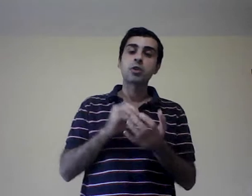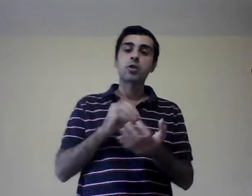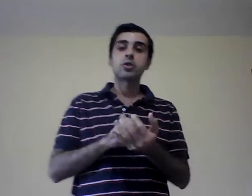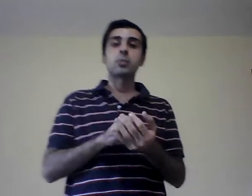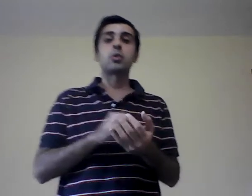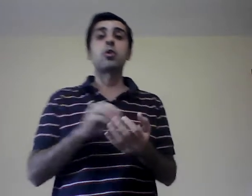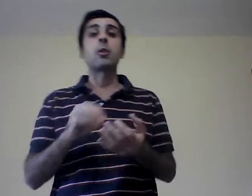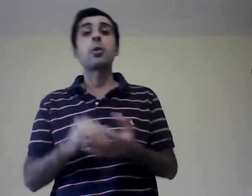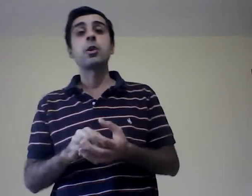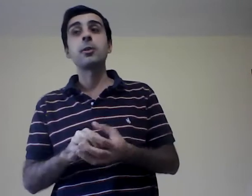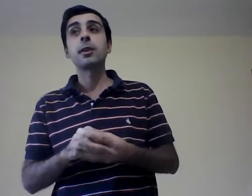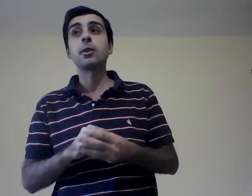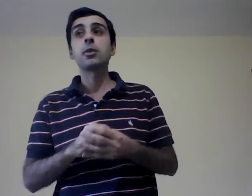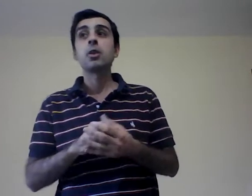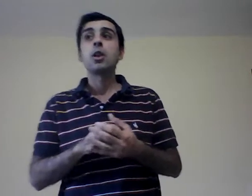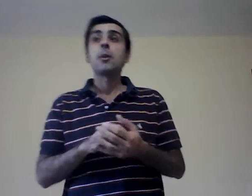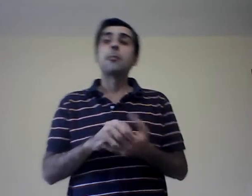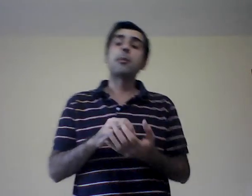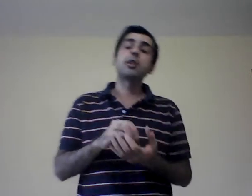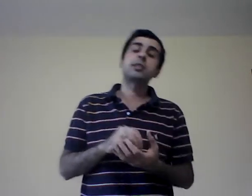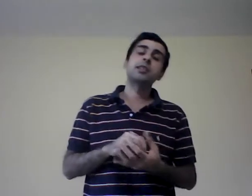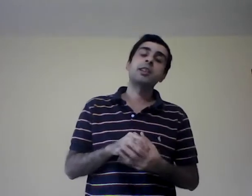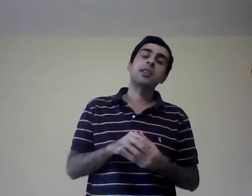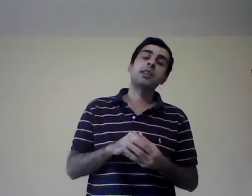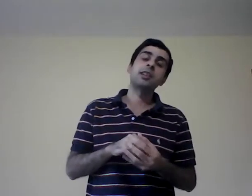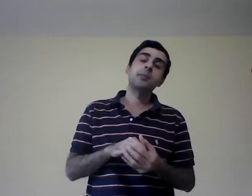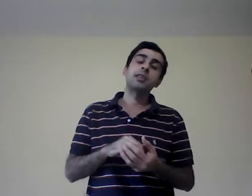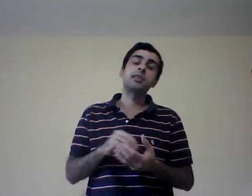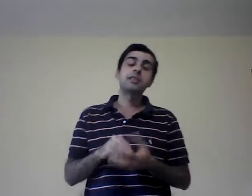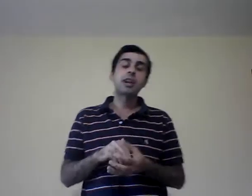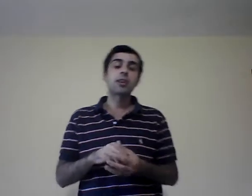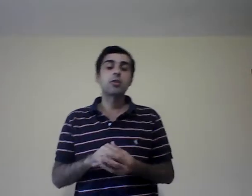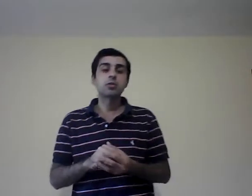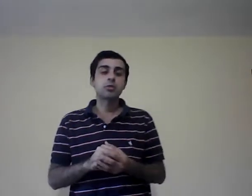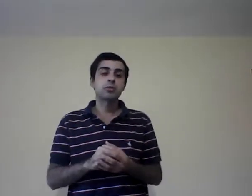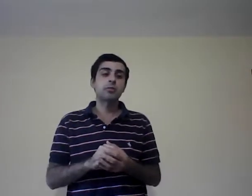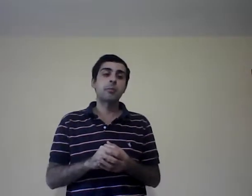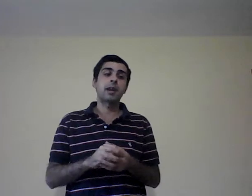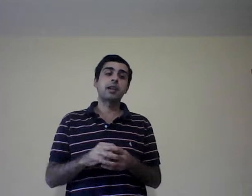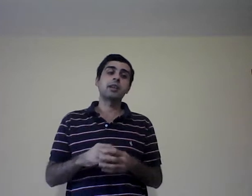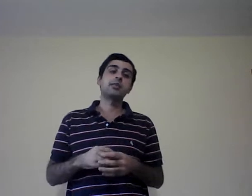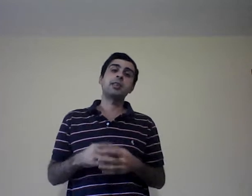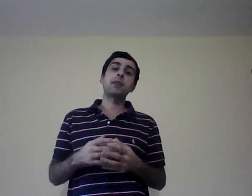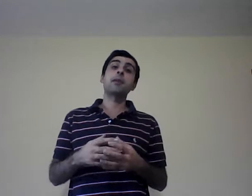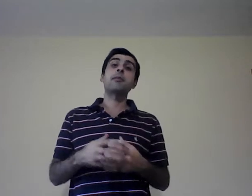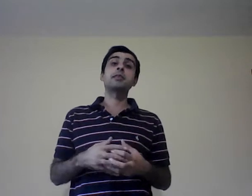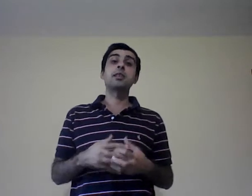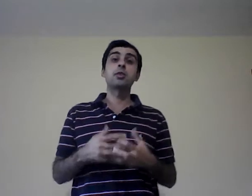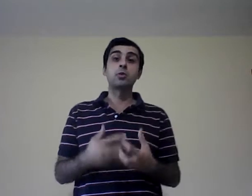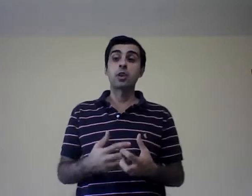conceptos que vamos viviendo, vamos a tratar de esquematizarlos para que sea más fácil estudiar.